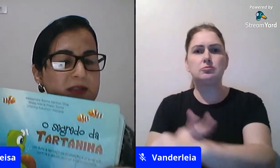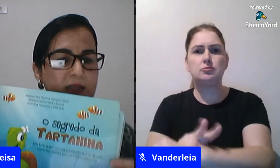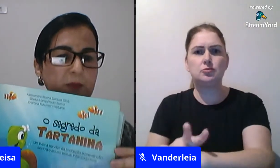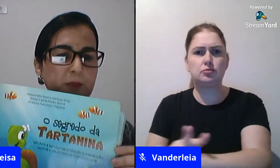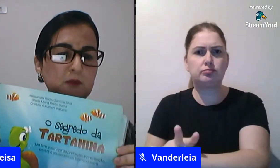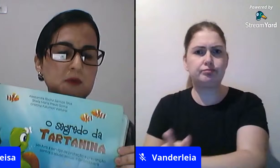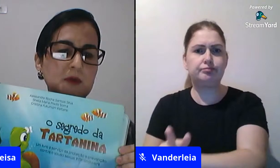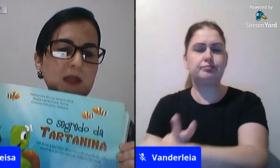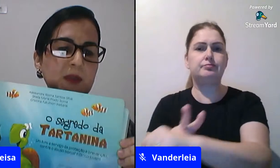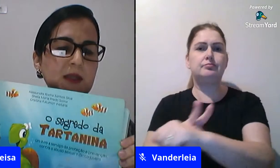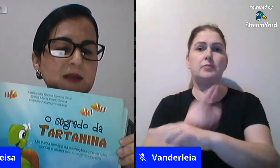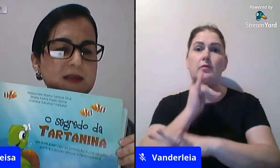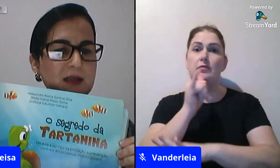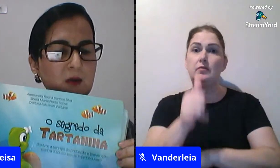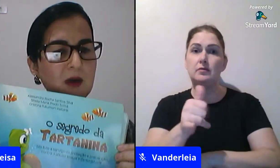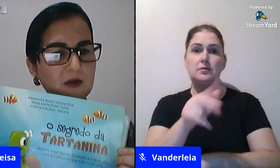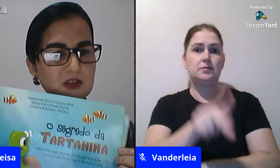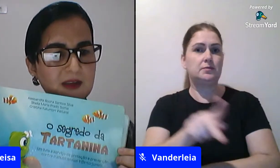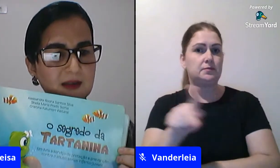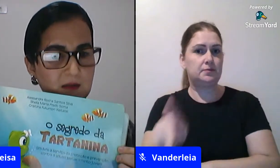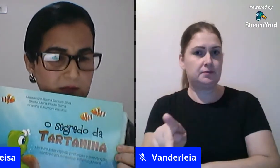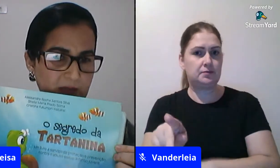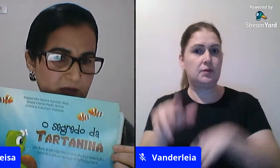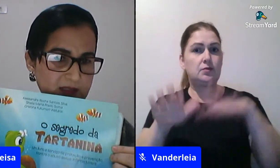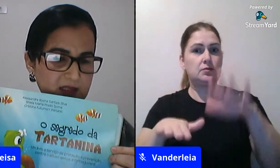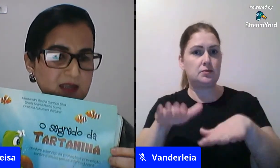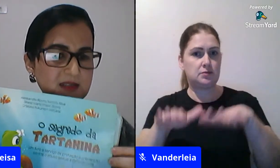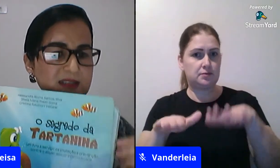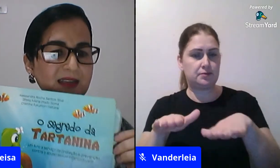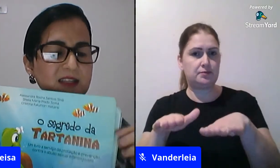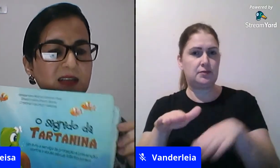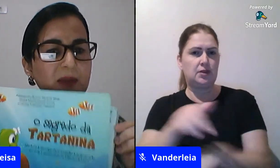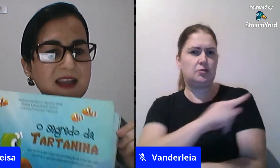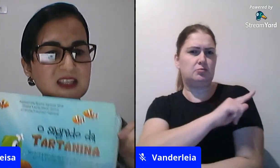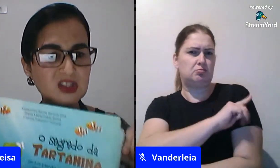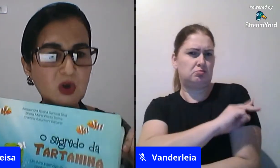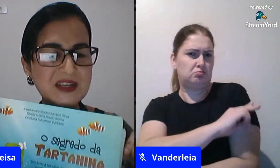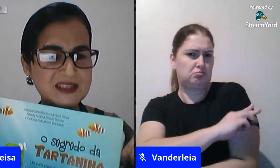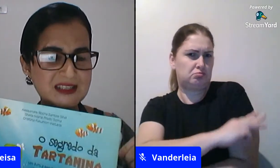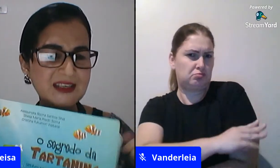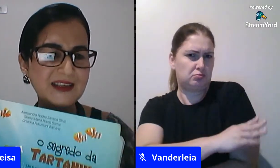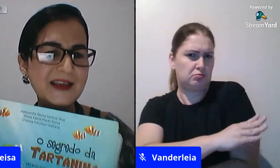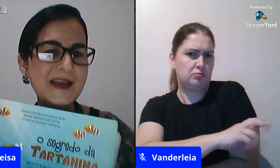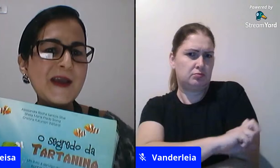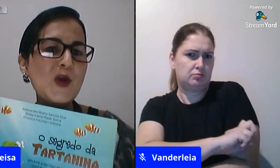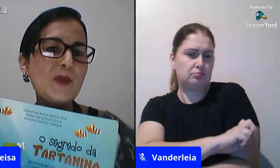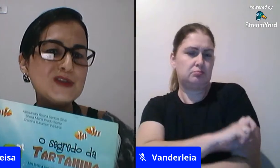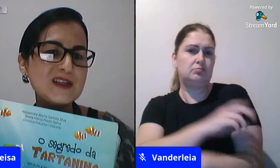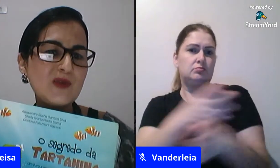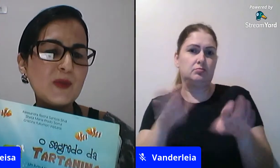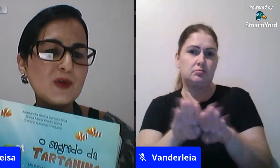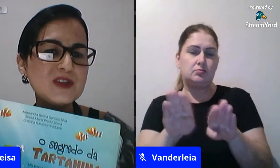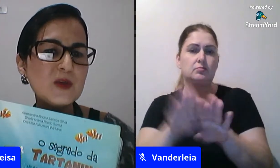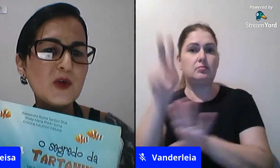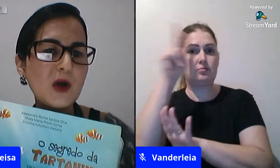por exemplo dependendo o ano que eu estiver trabalhando com as crianças além de trabalhar a história em si eu posso fazer uma produção oral